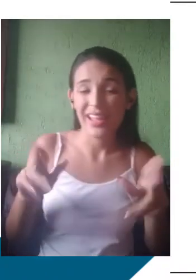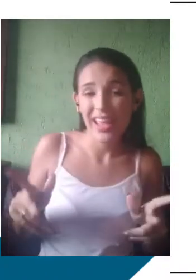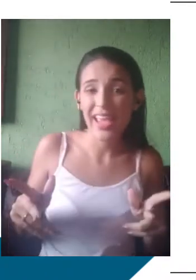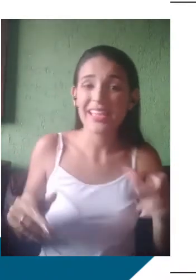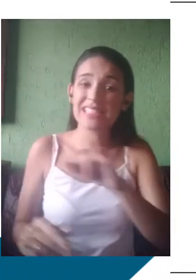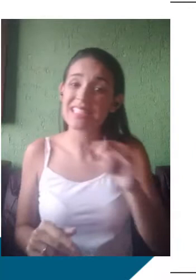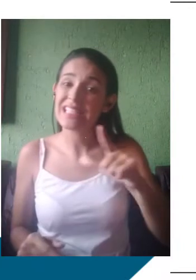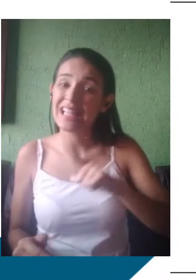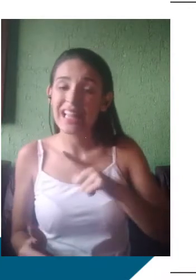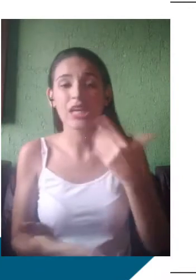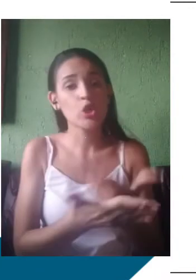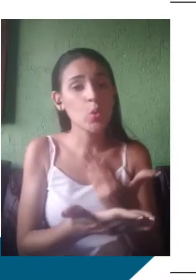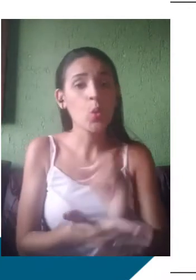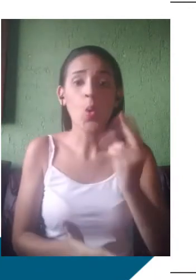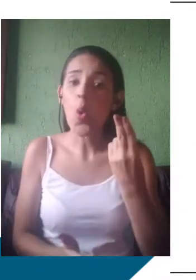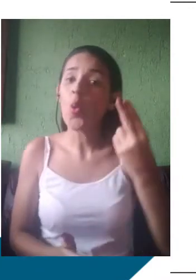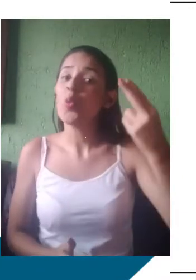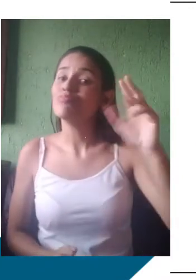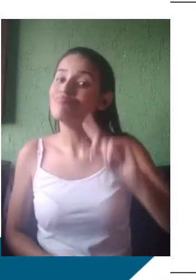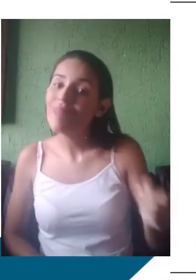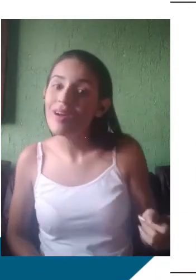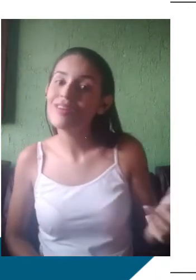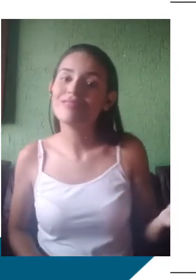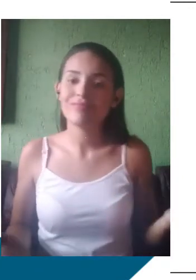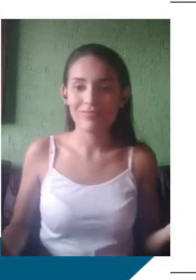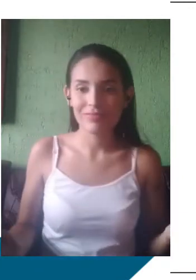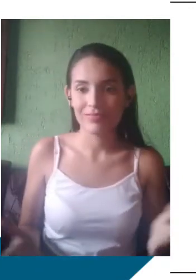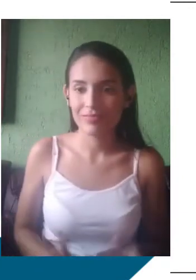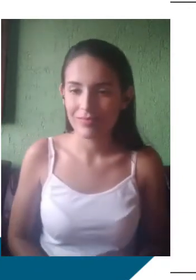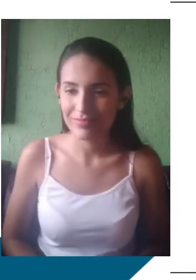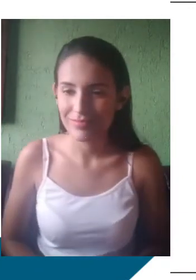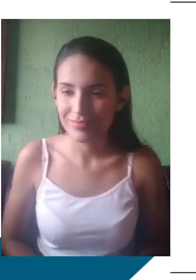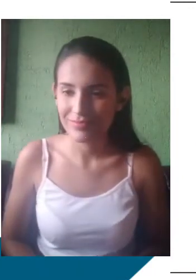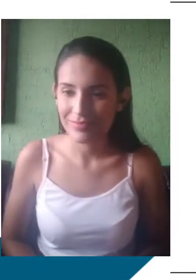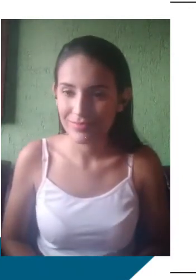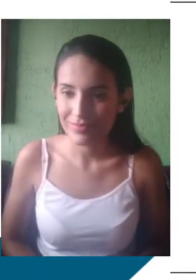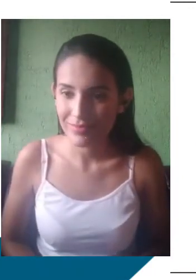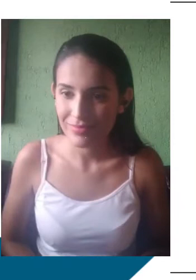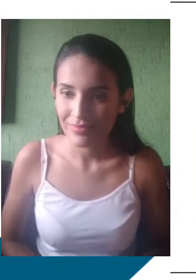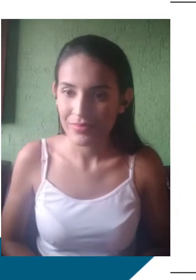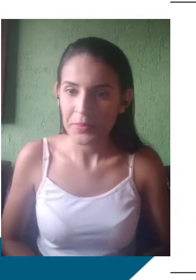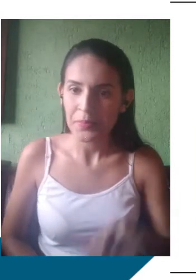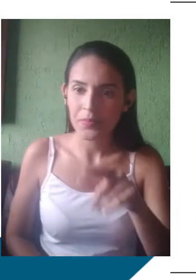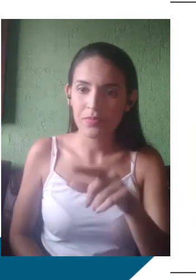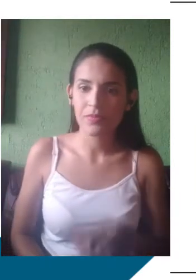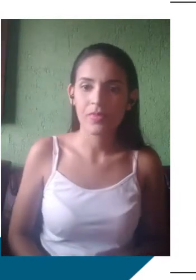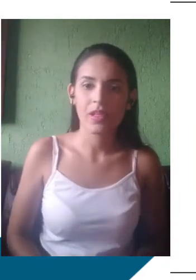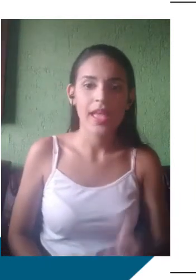por FR, né? Flamengo, Framengo. A inversão de posição dos fonemas, por exemplo, tábua,